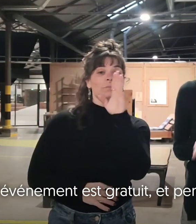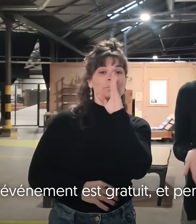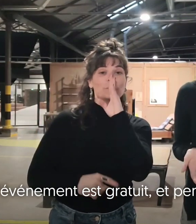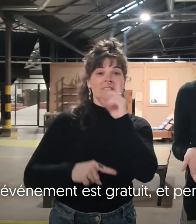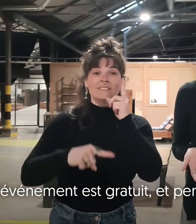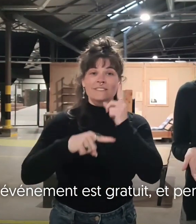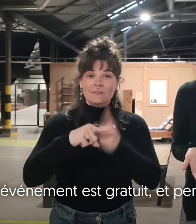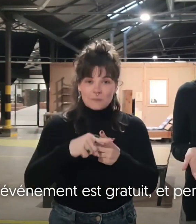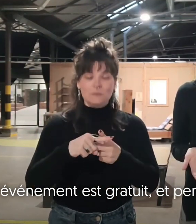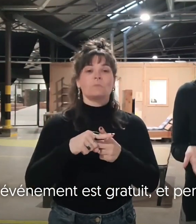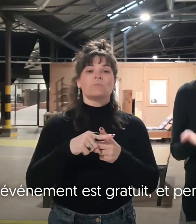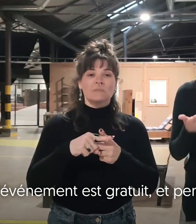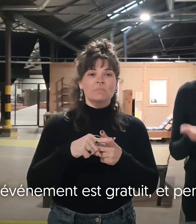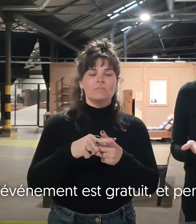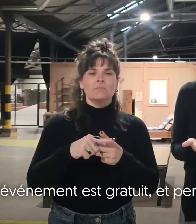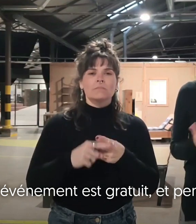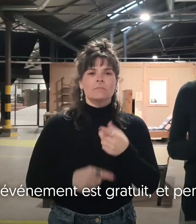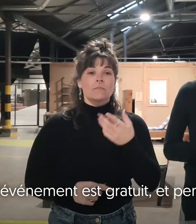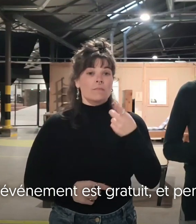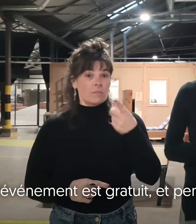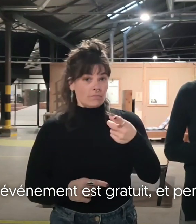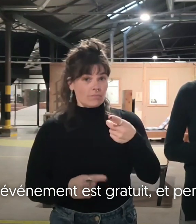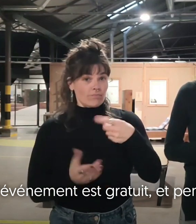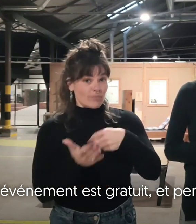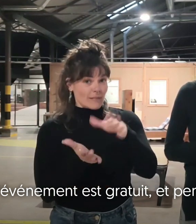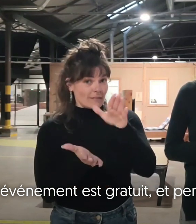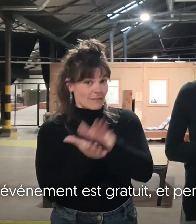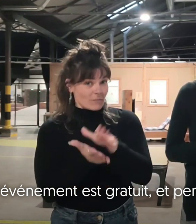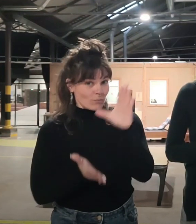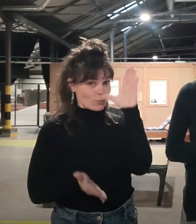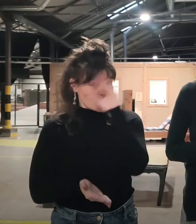L'événement est gratuit et pensez à vous inscrire.